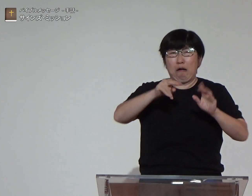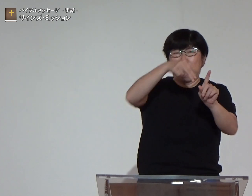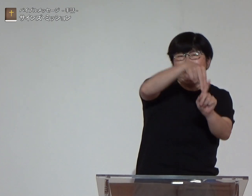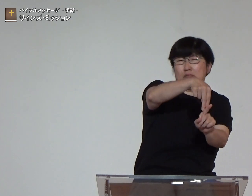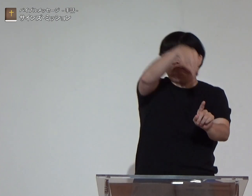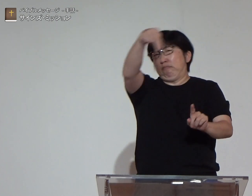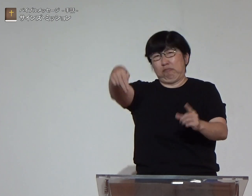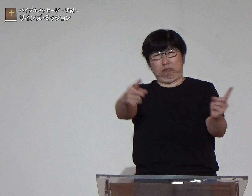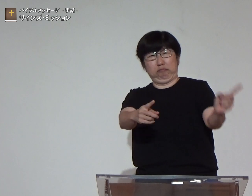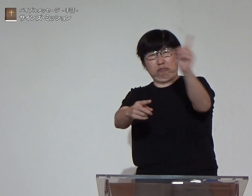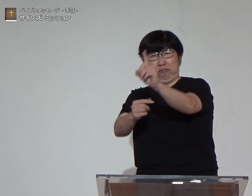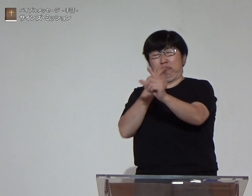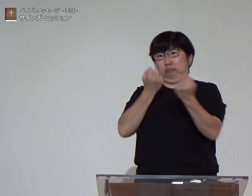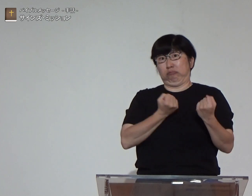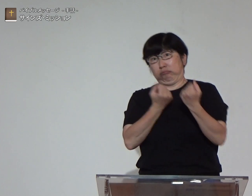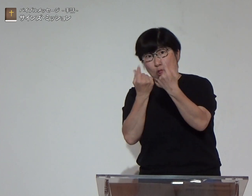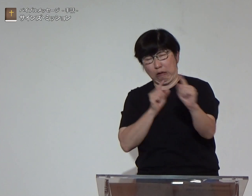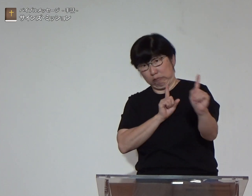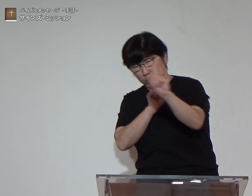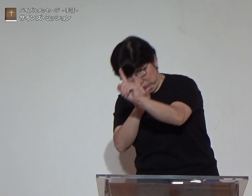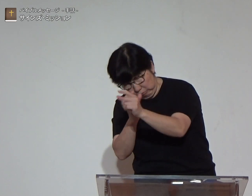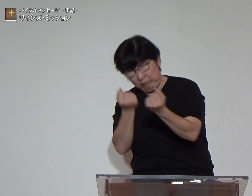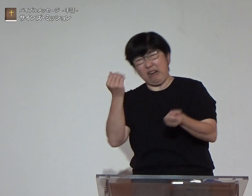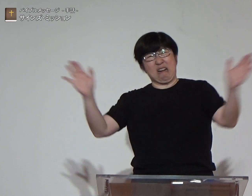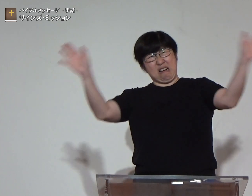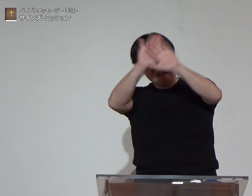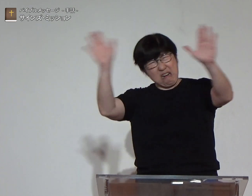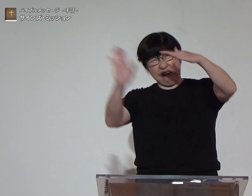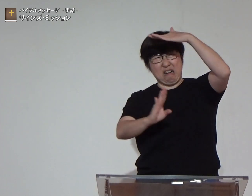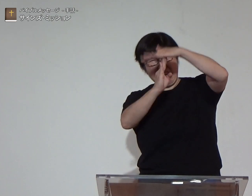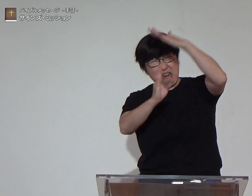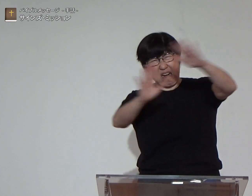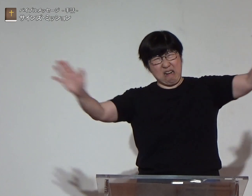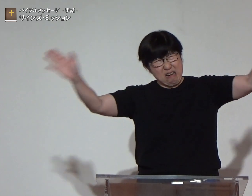その人もやってきて止まれ止まれという合図をします